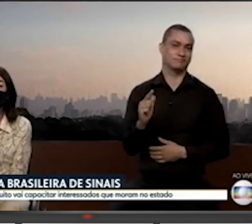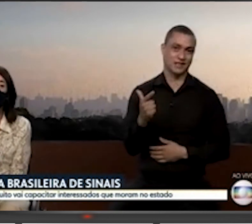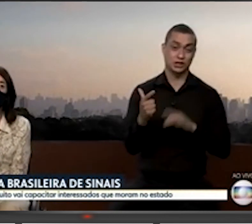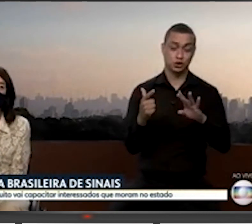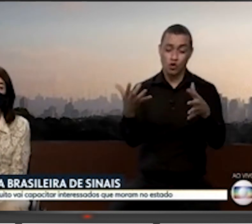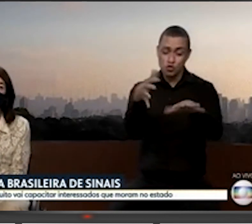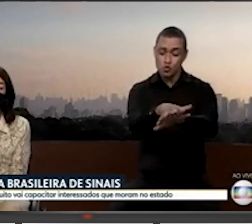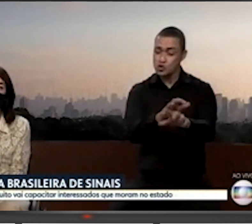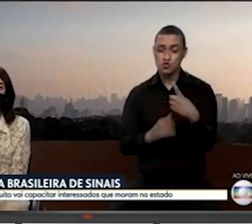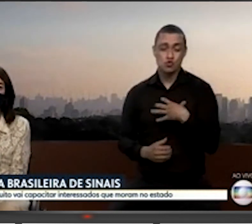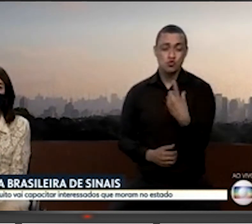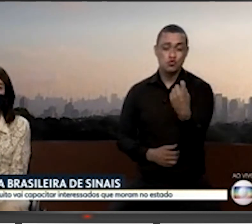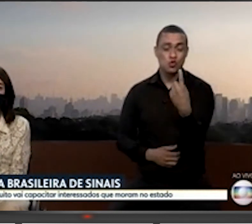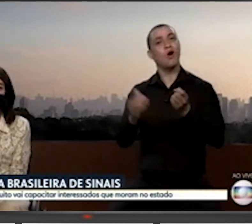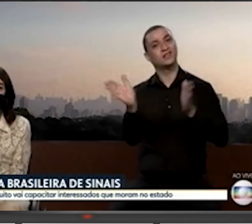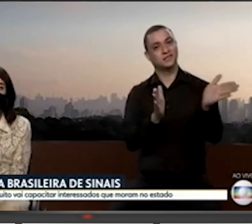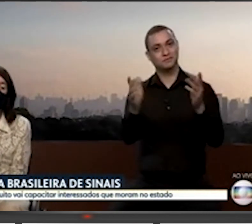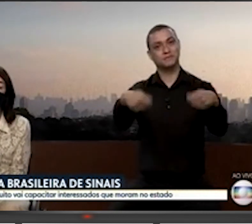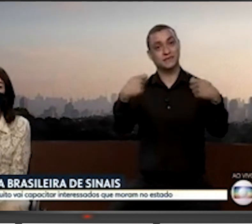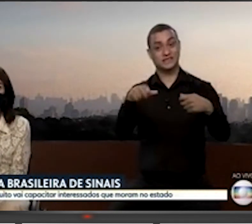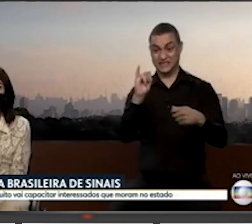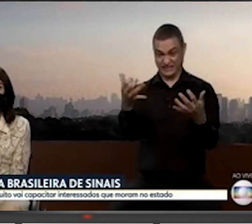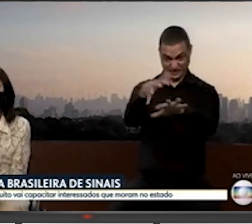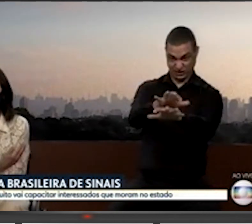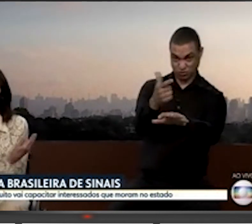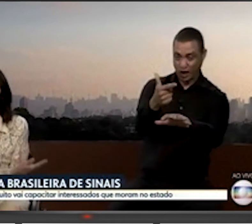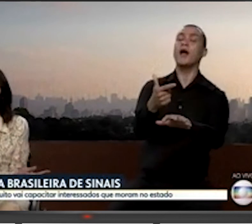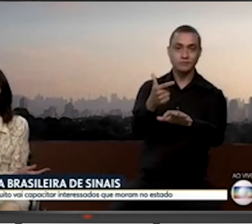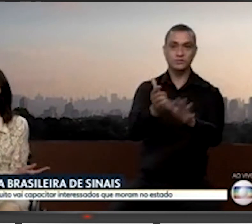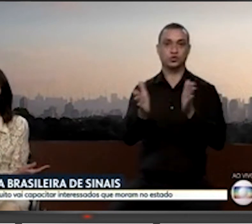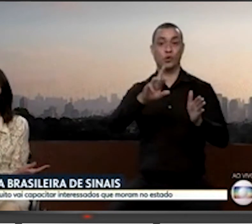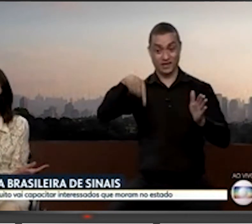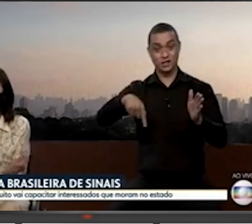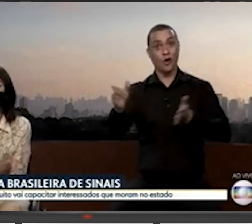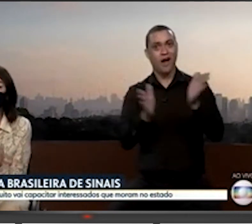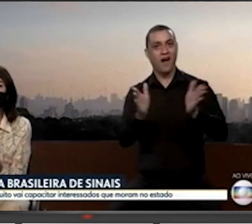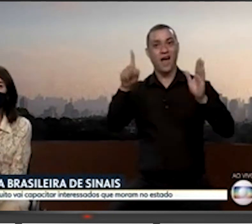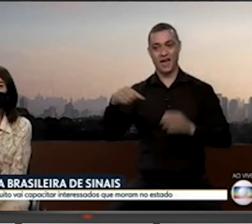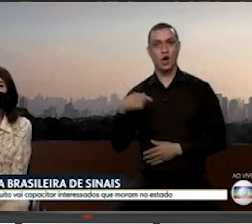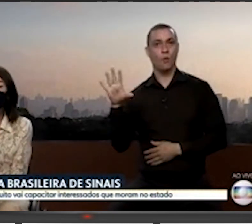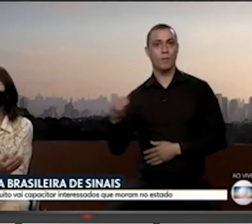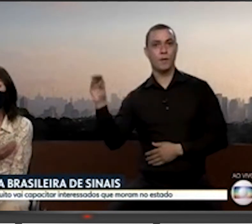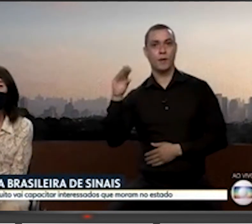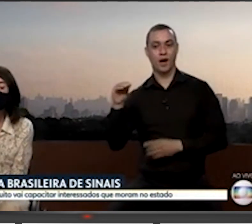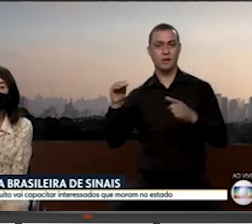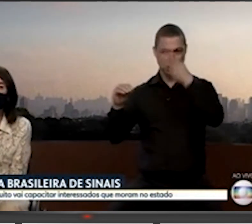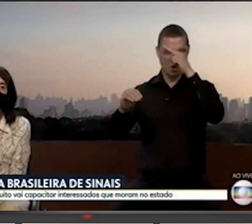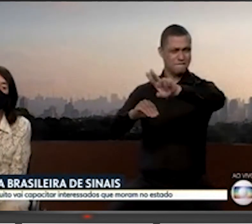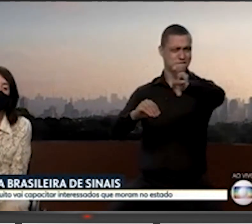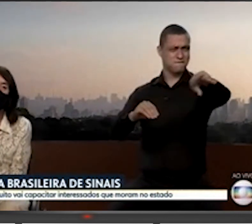for com acessibilidade. Se não, não é verdadeiro. Isto aqui é acessibilidade. Eu estou falando, e milhares de pessoas que te ouvem